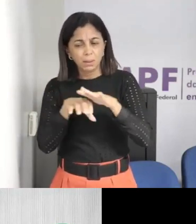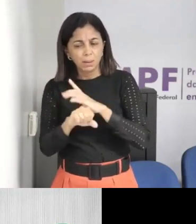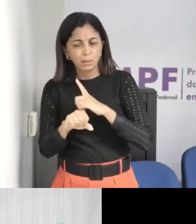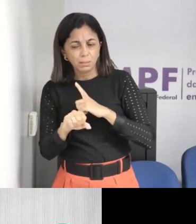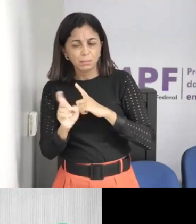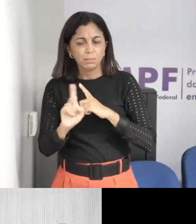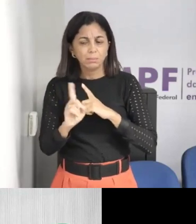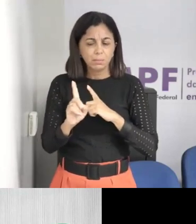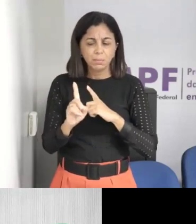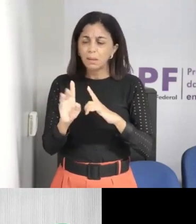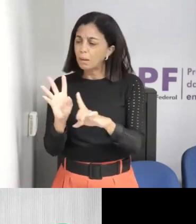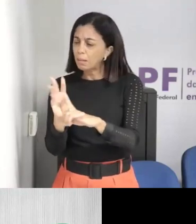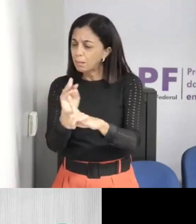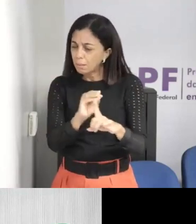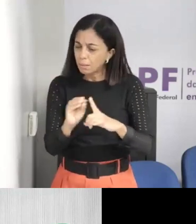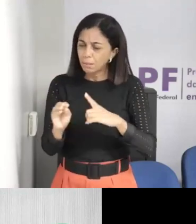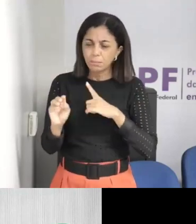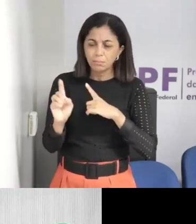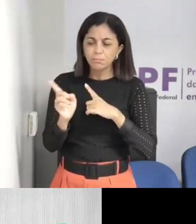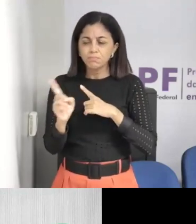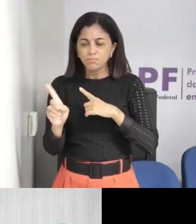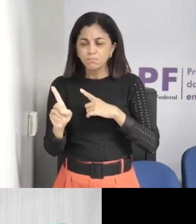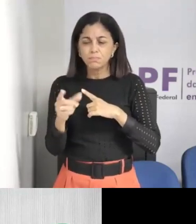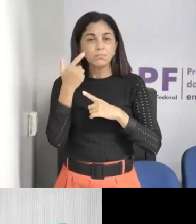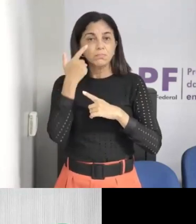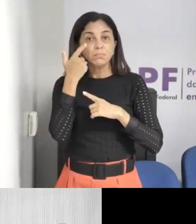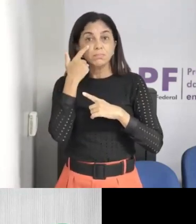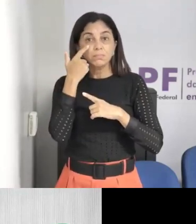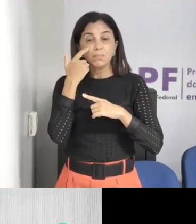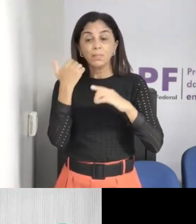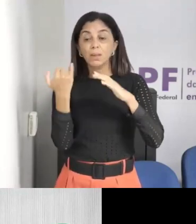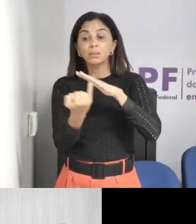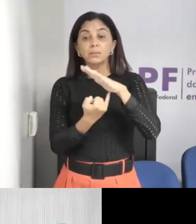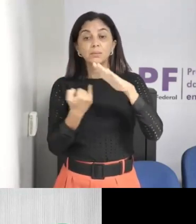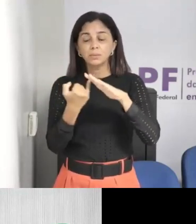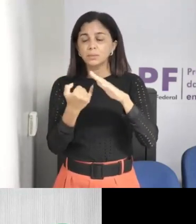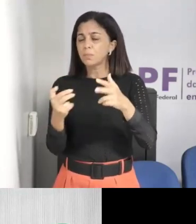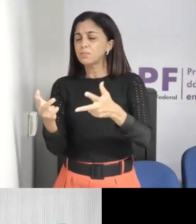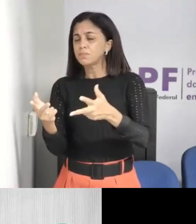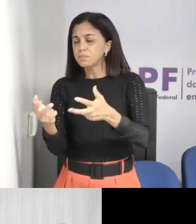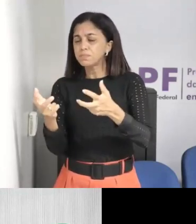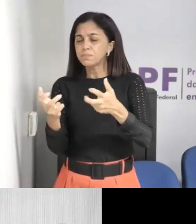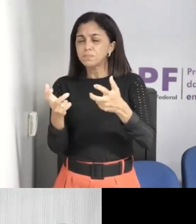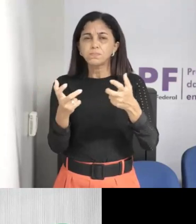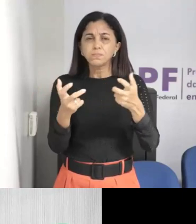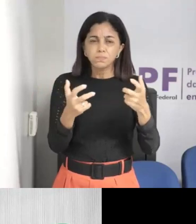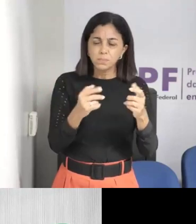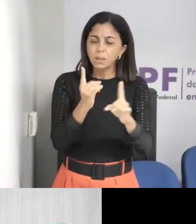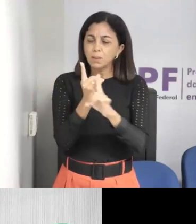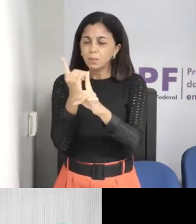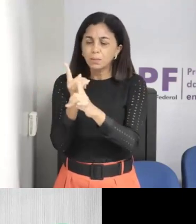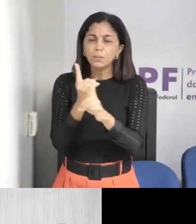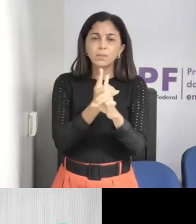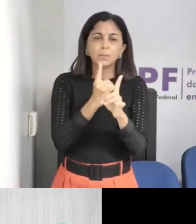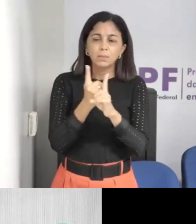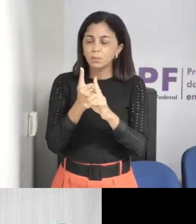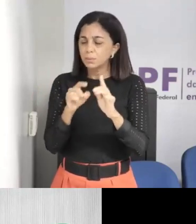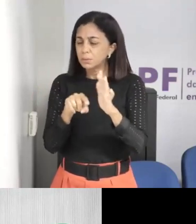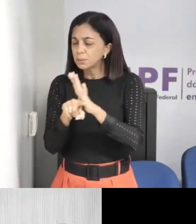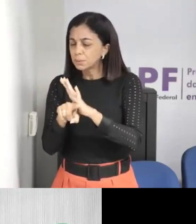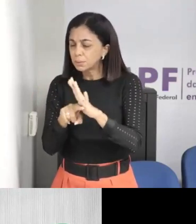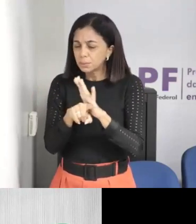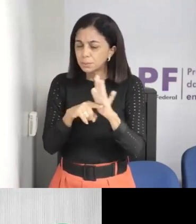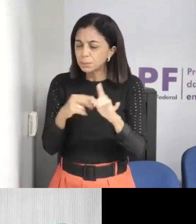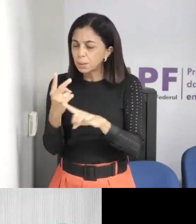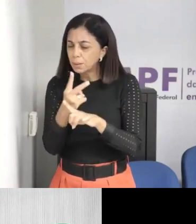uma diferença específica que o Triad Fund tem notado no recebimento dessas denúncias, dessas